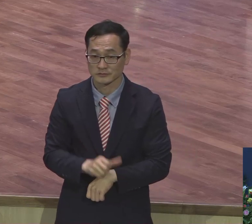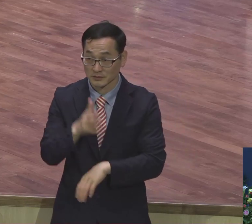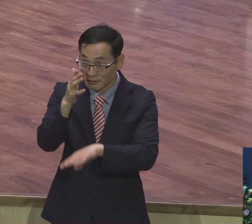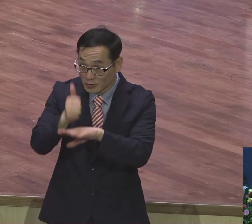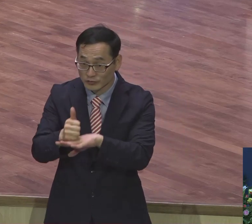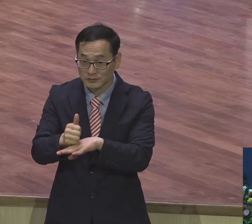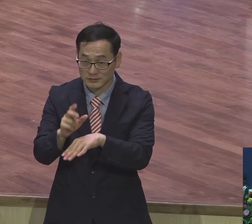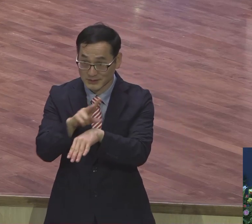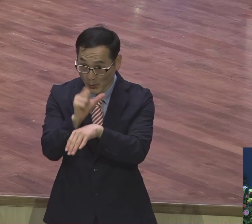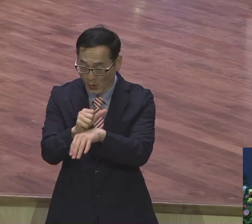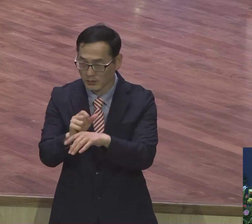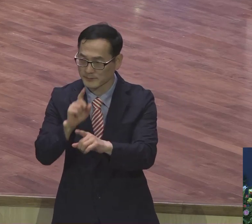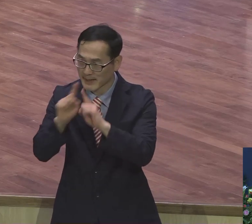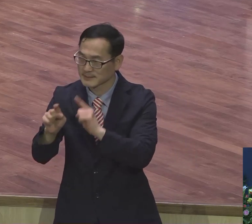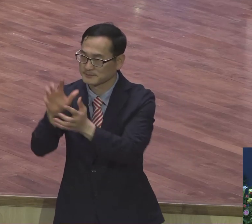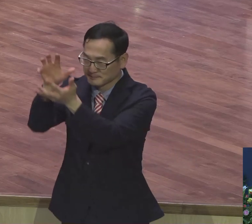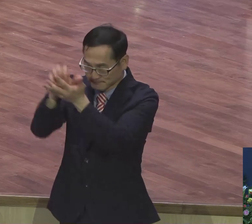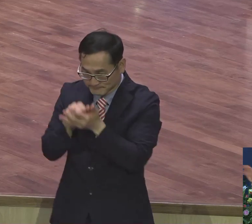살리는 거예요.